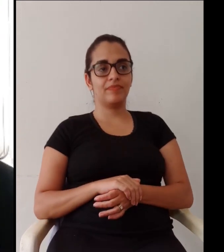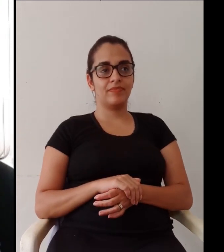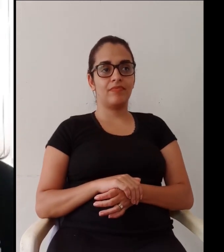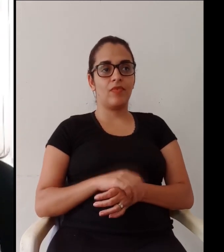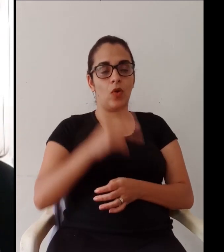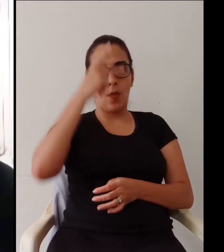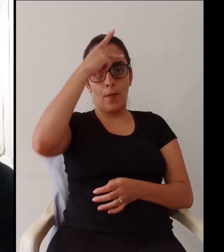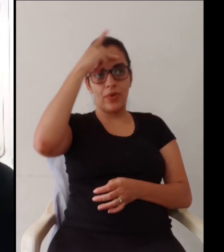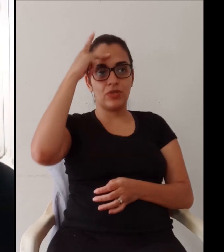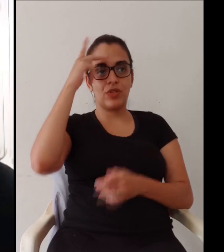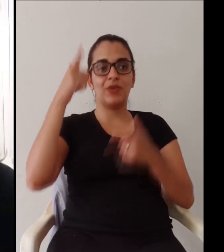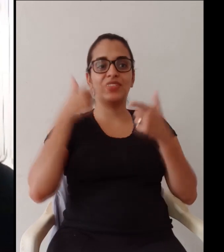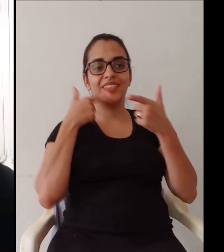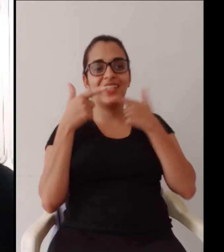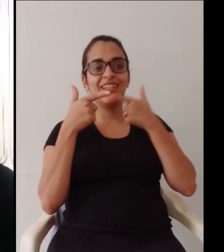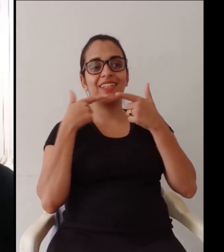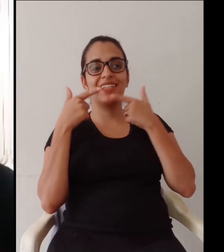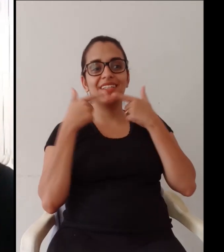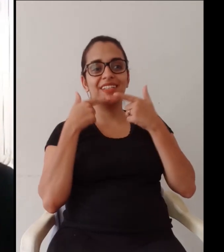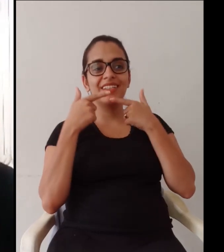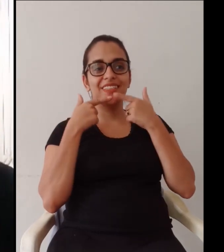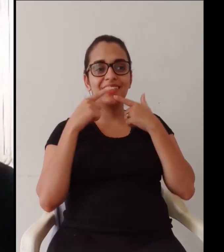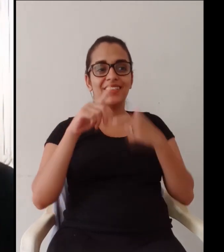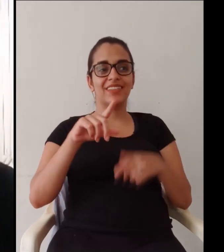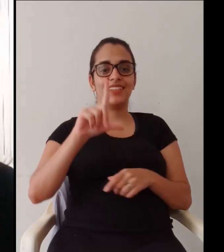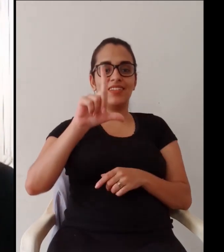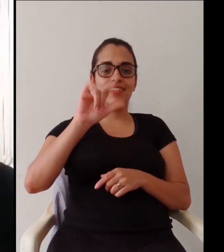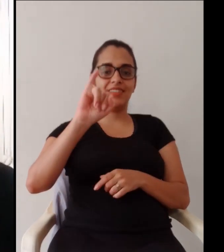voltei isso tô ouvindo agora Mari